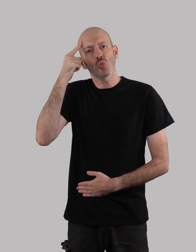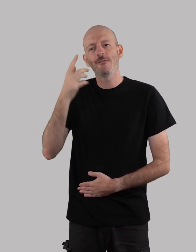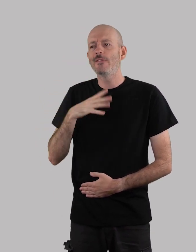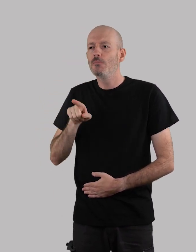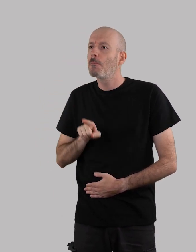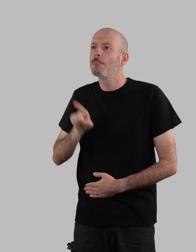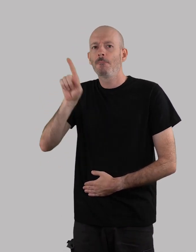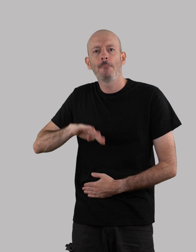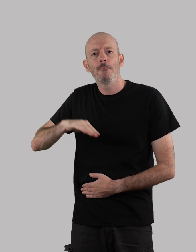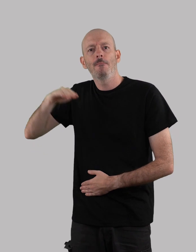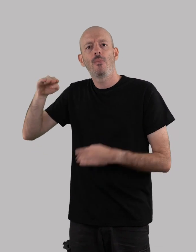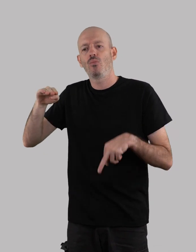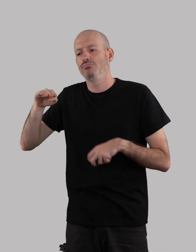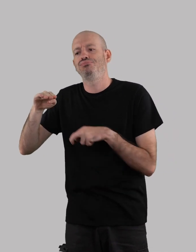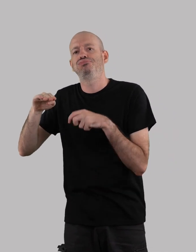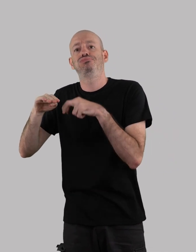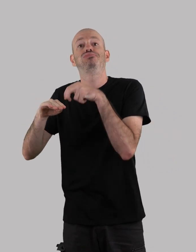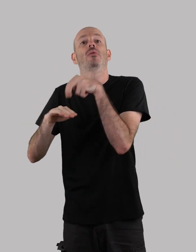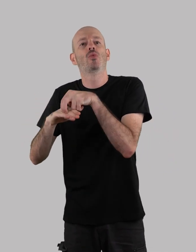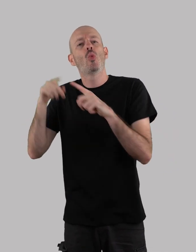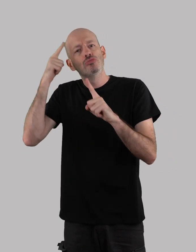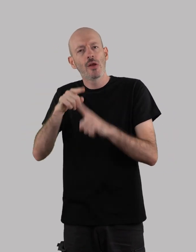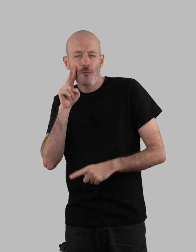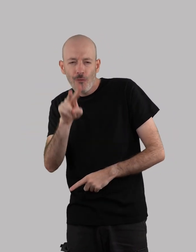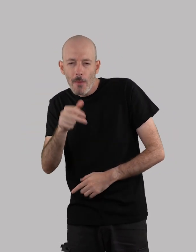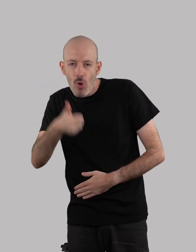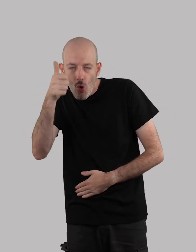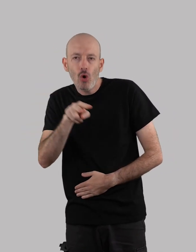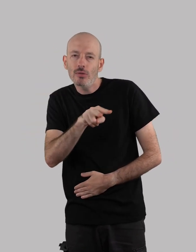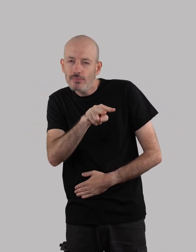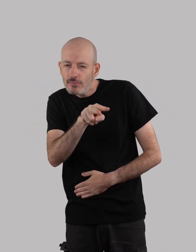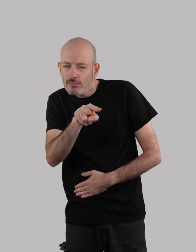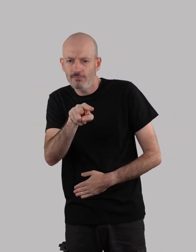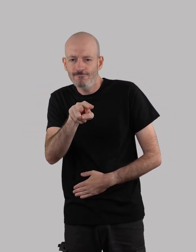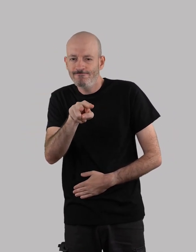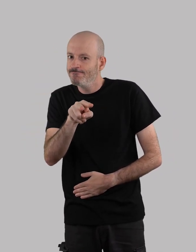O comandante subiu para o ponto mais alto para ver melhor e ficou preocupado.